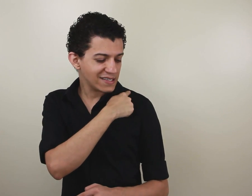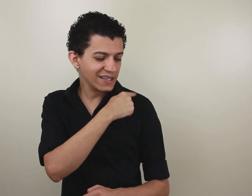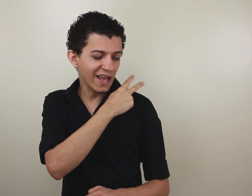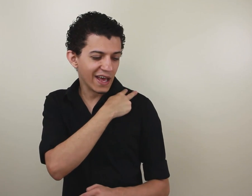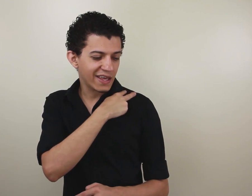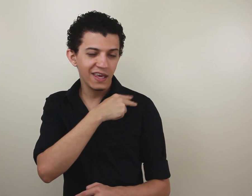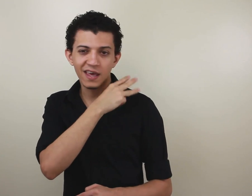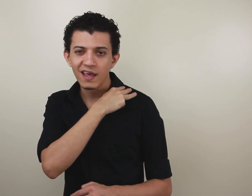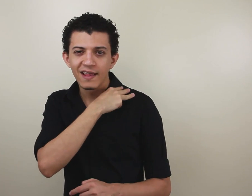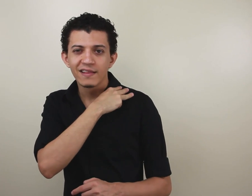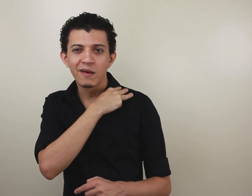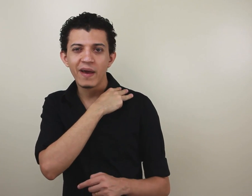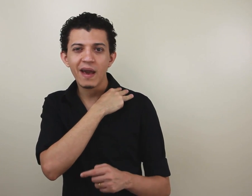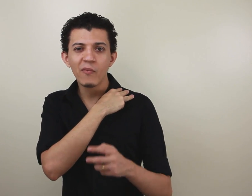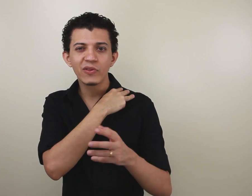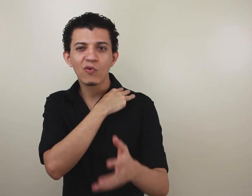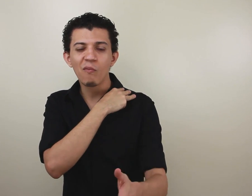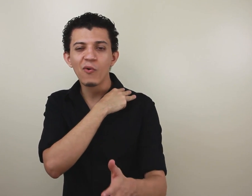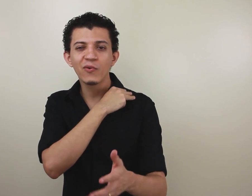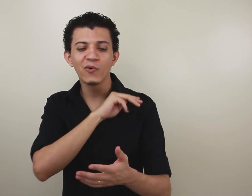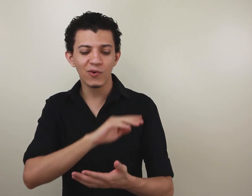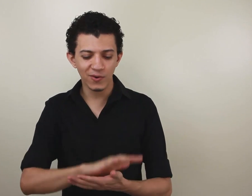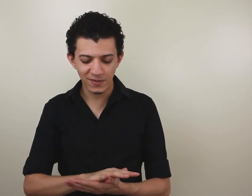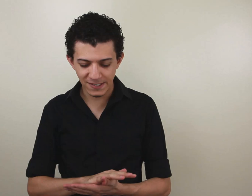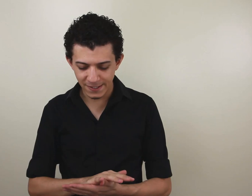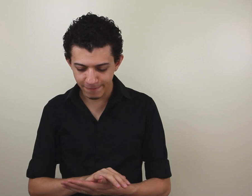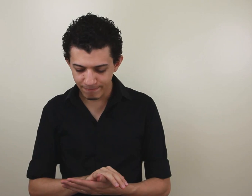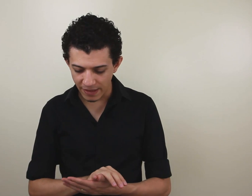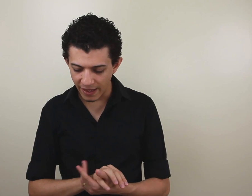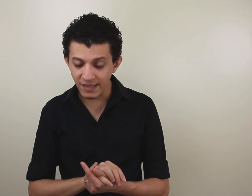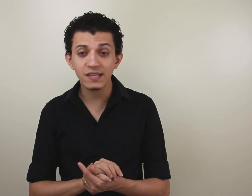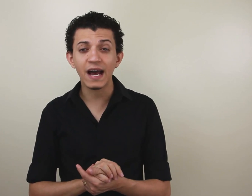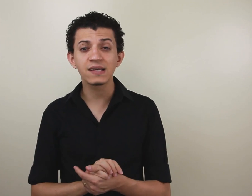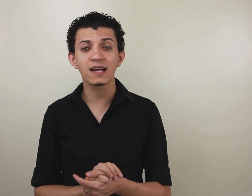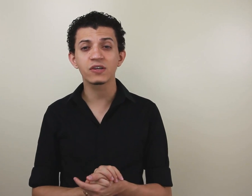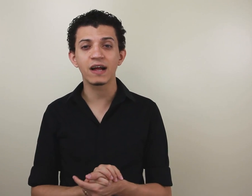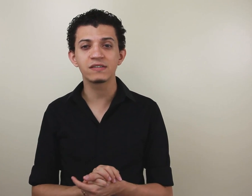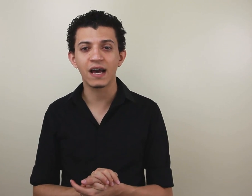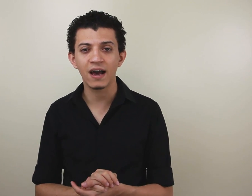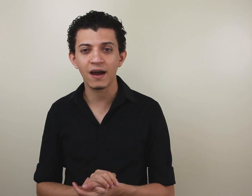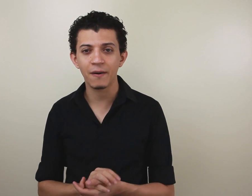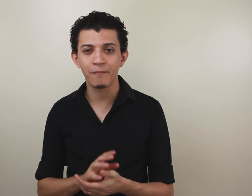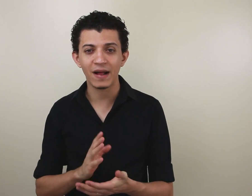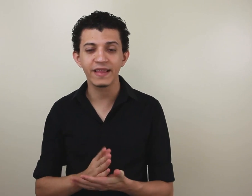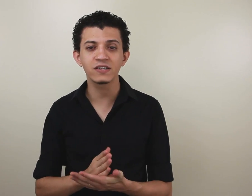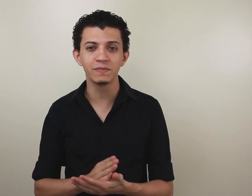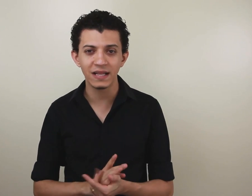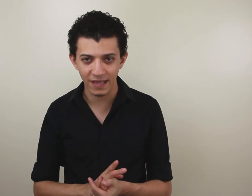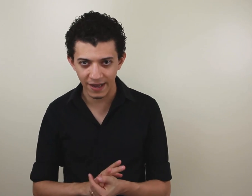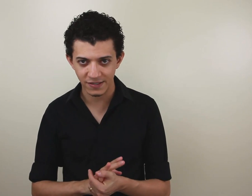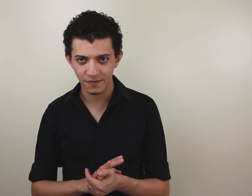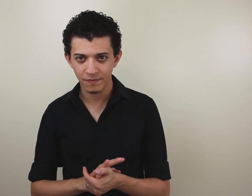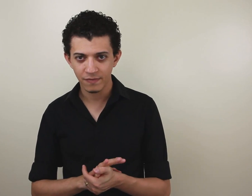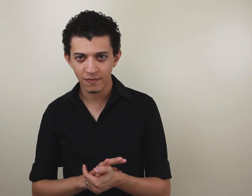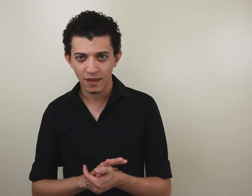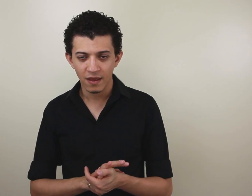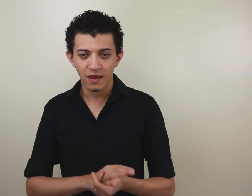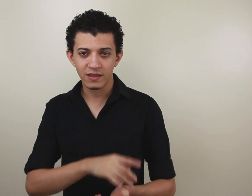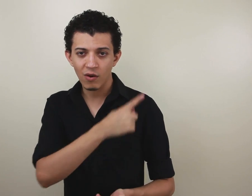Essa ideia aqui também é muito comum em sinais relacionados a patentes militares. Então,